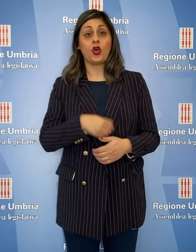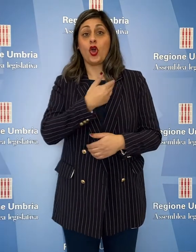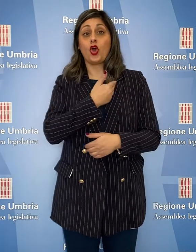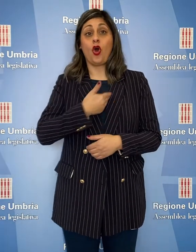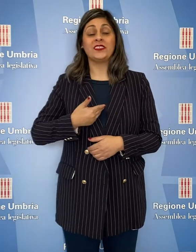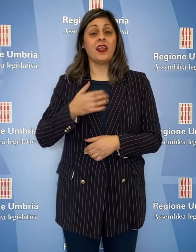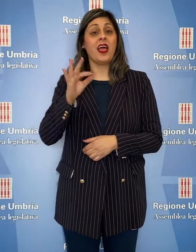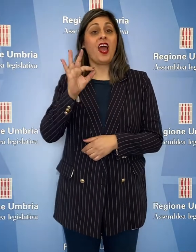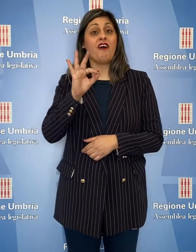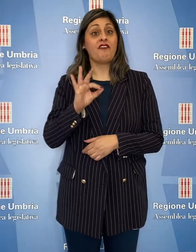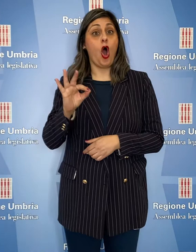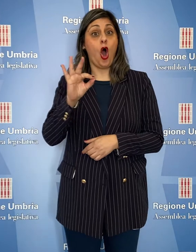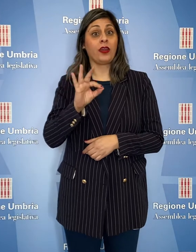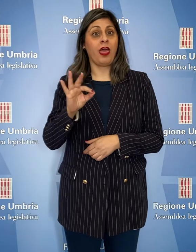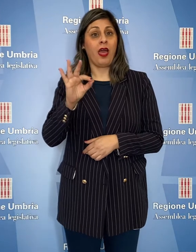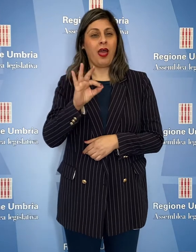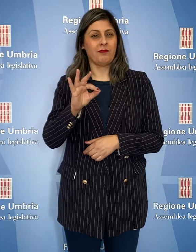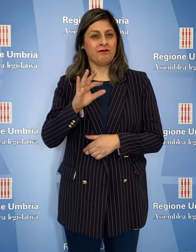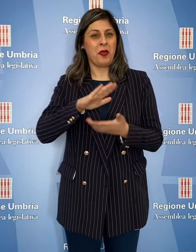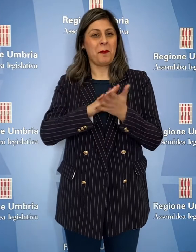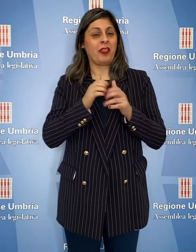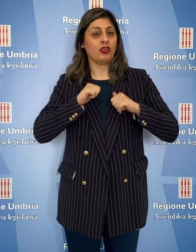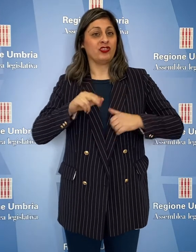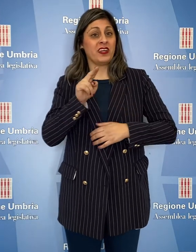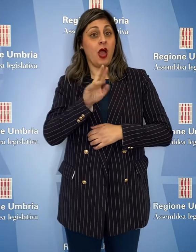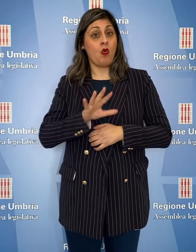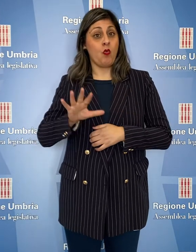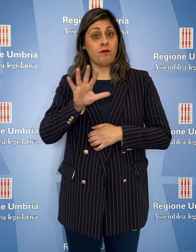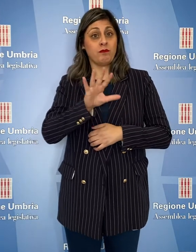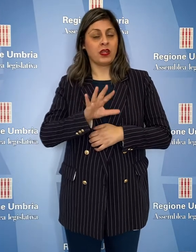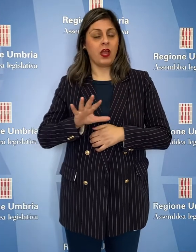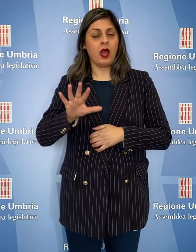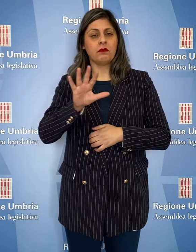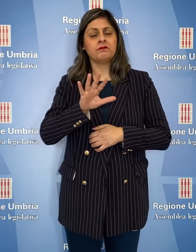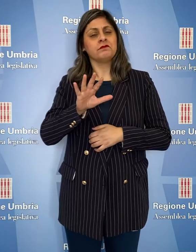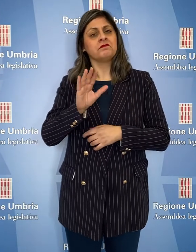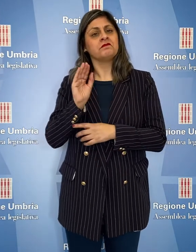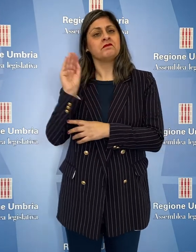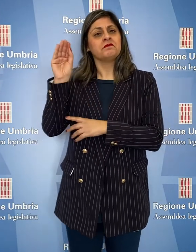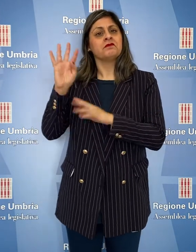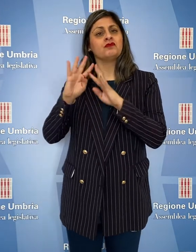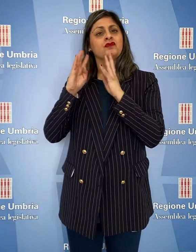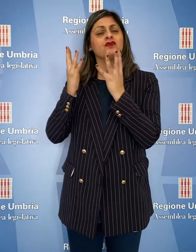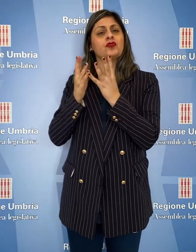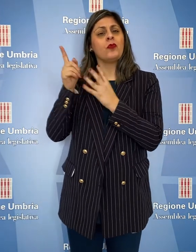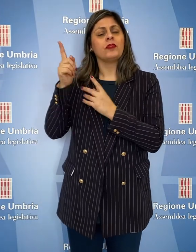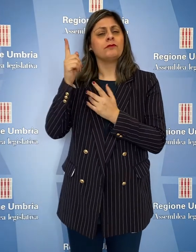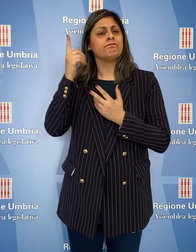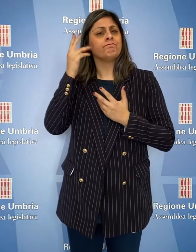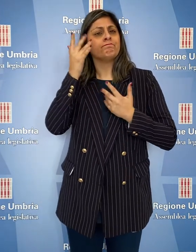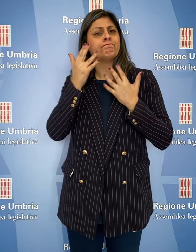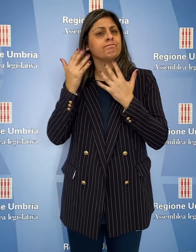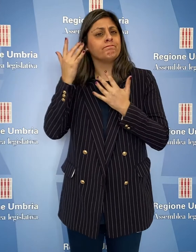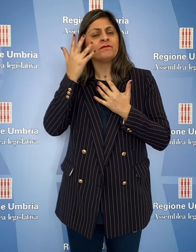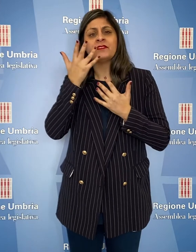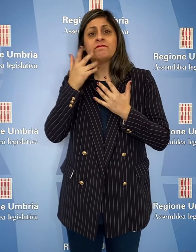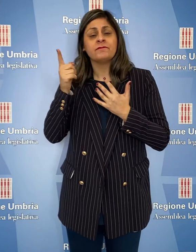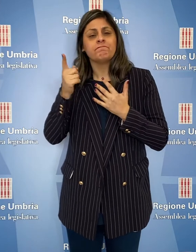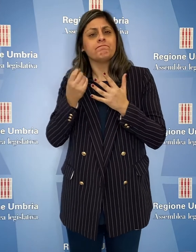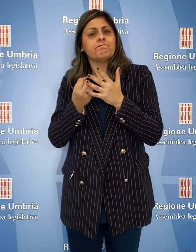Il consigliere Andrea Fora, patto civico per l'Umbria, ha chiesto se la giunta intende